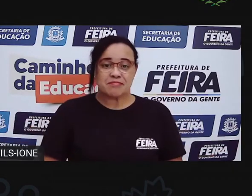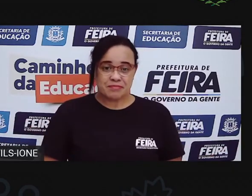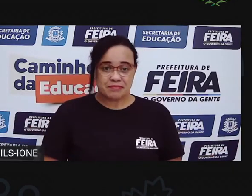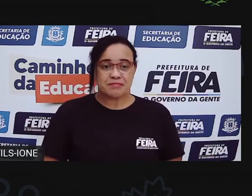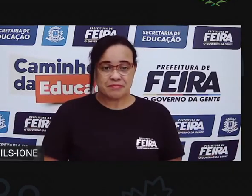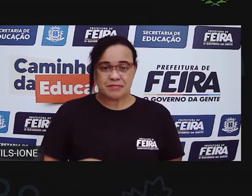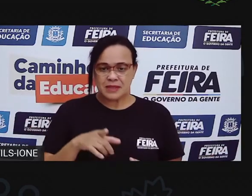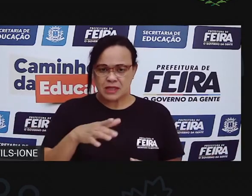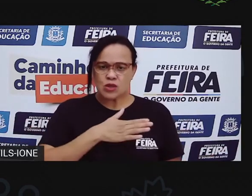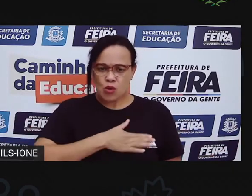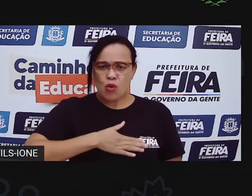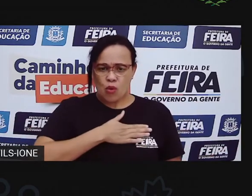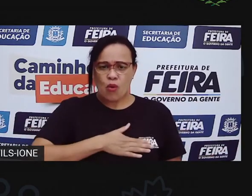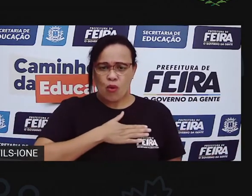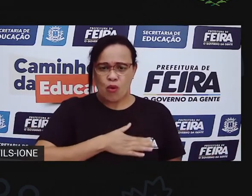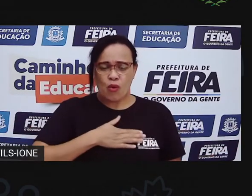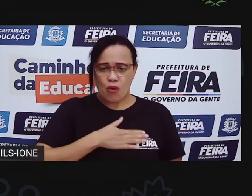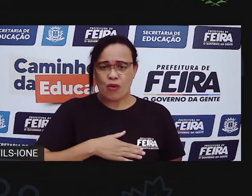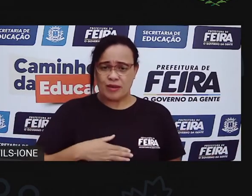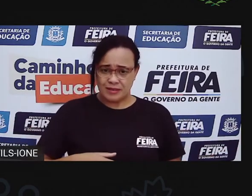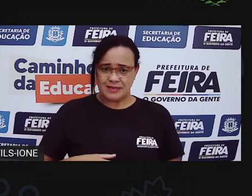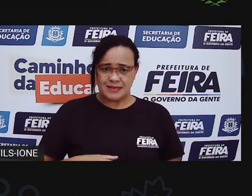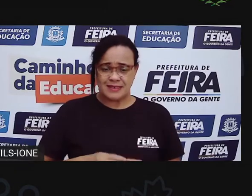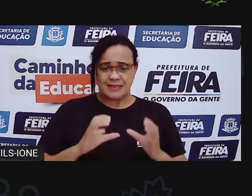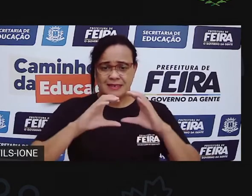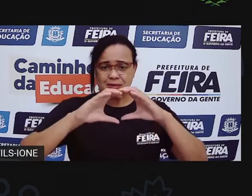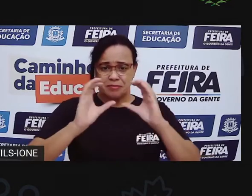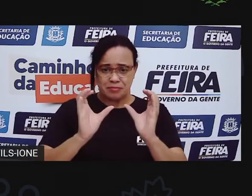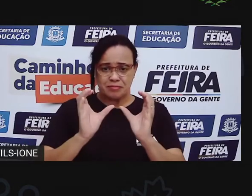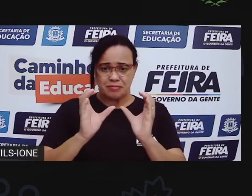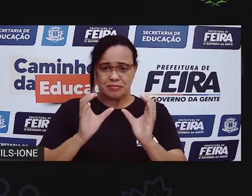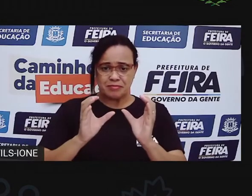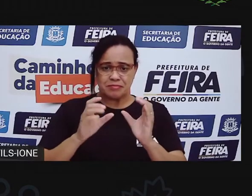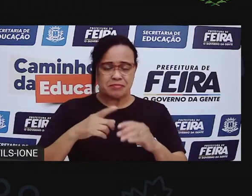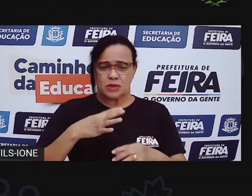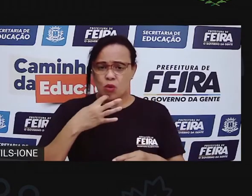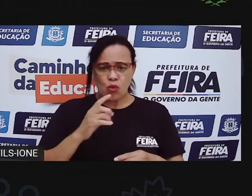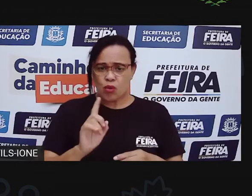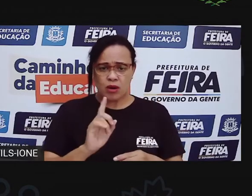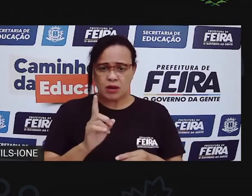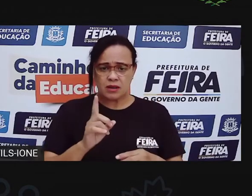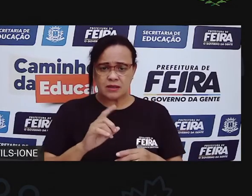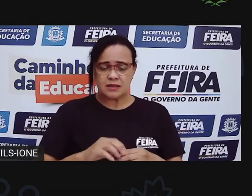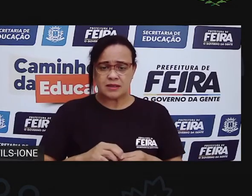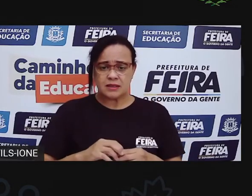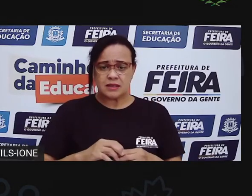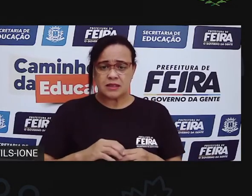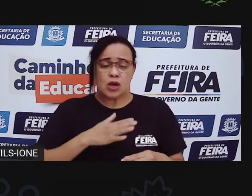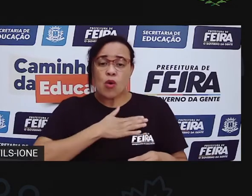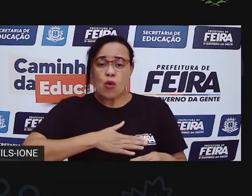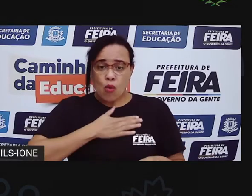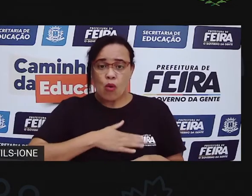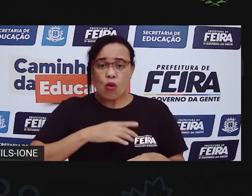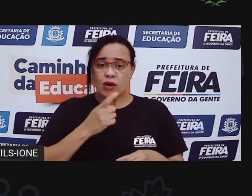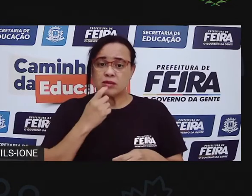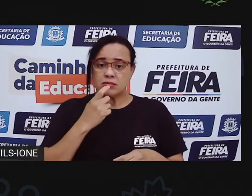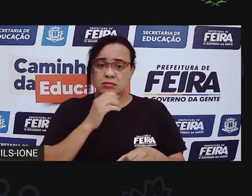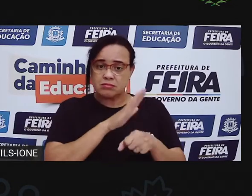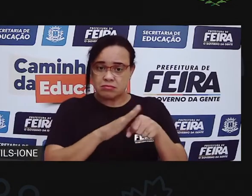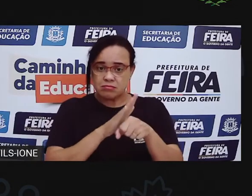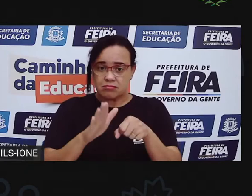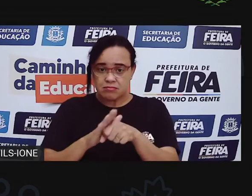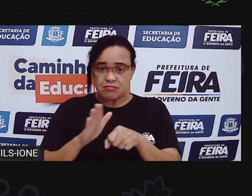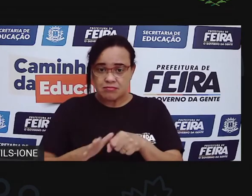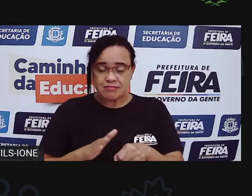Você gosta de caqui? Na verdade, eu não conheço caqui. Não conhece? E você gosta de tomate? Gosto. Ah,